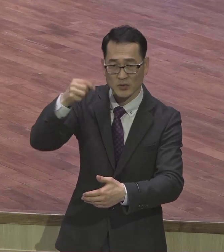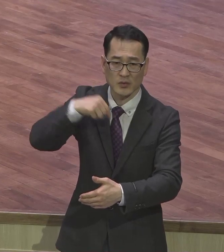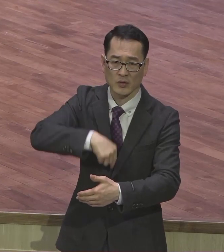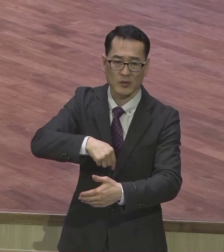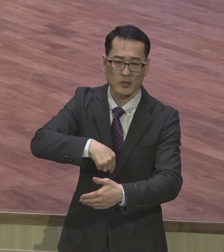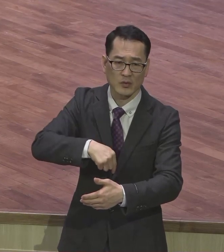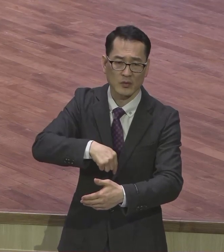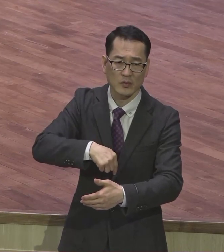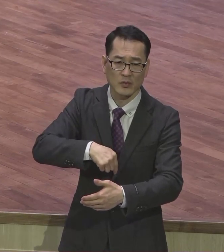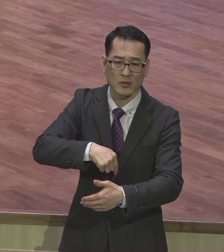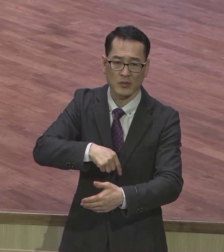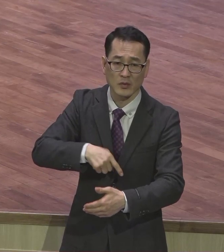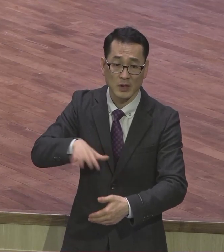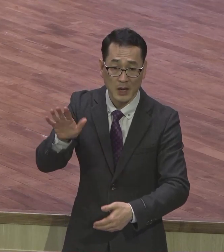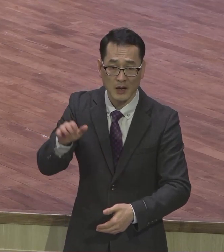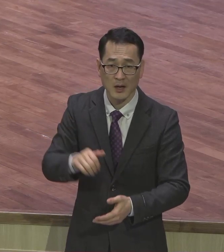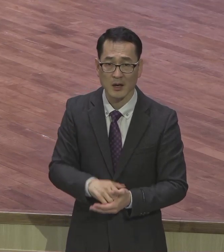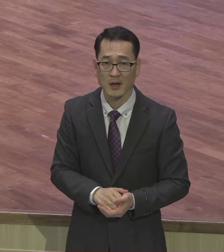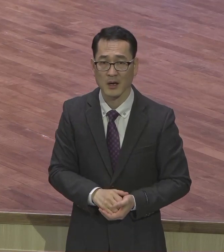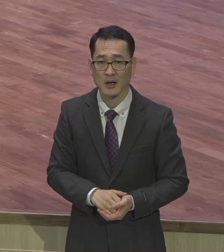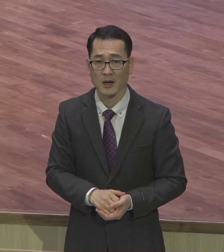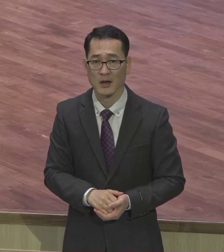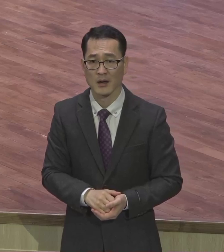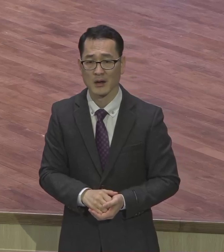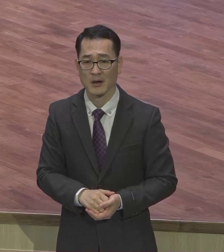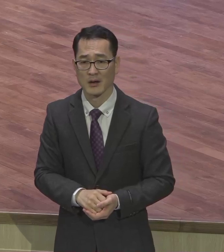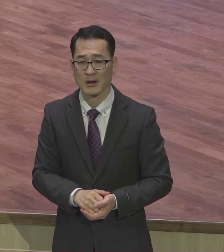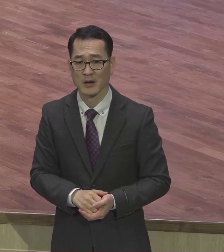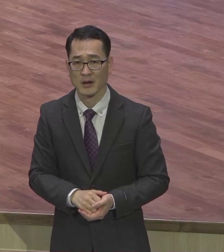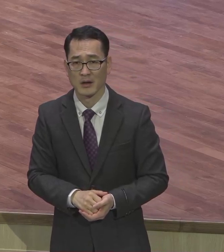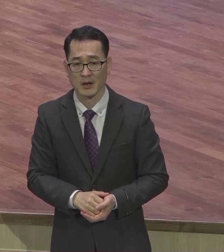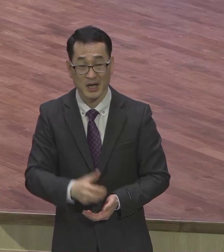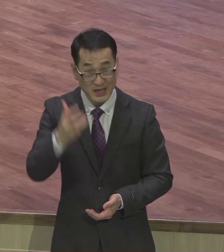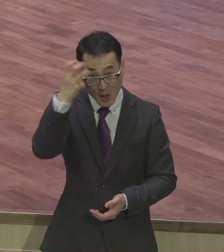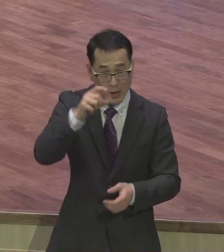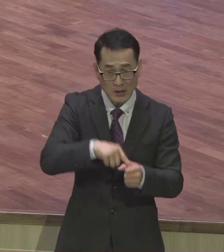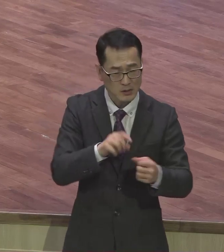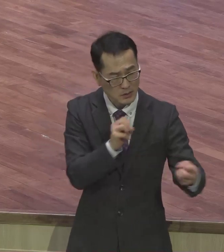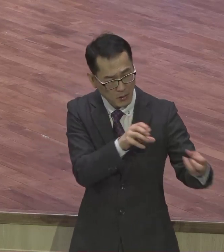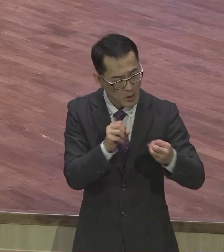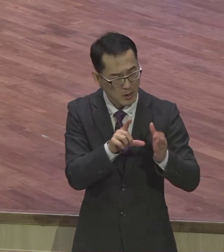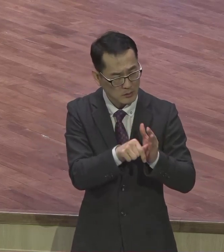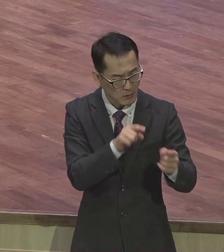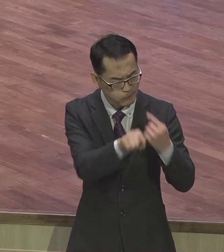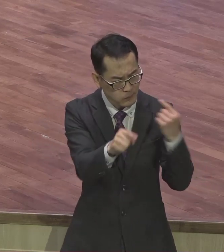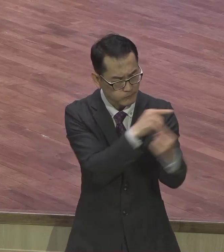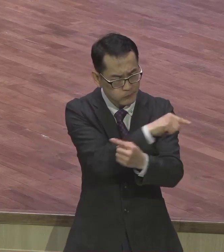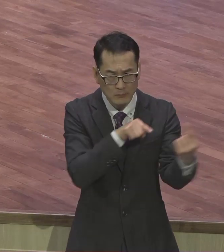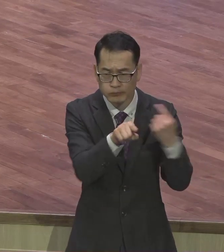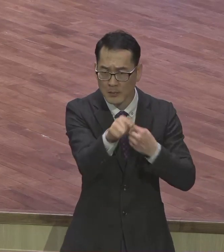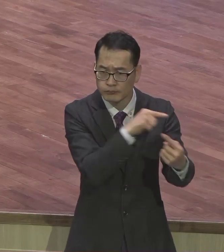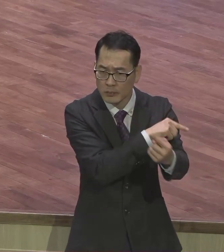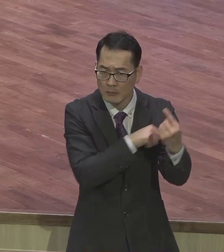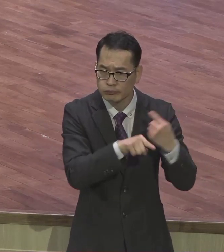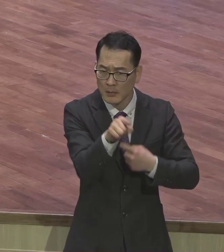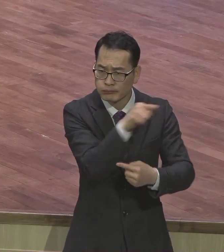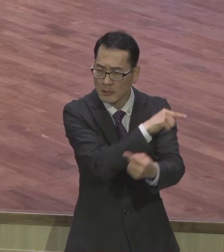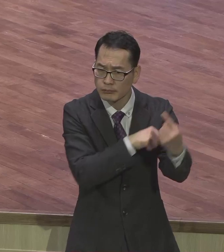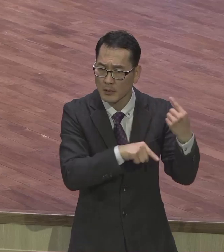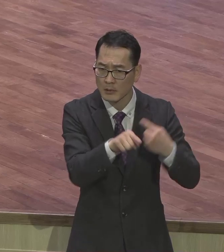종교인들 대화해야 됩니까 대화 안 돼요 영적인 거 아무것도 몰라요 하나님은 영이시네 아멘 영적인 존재가